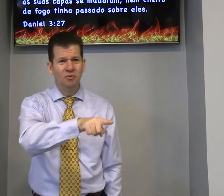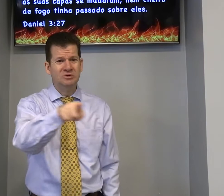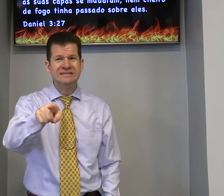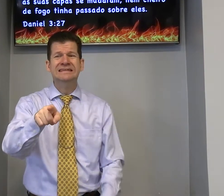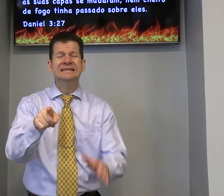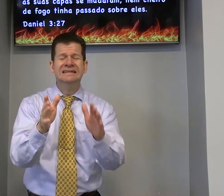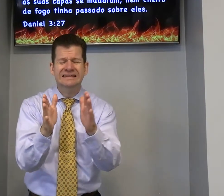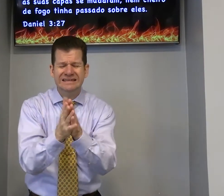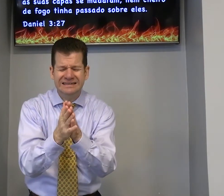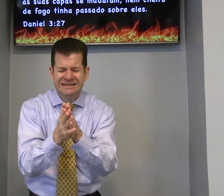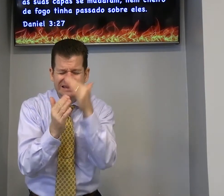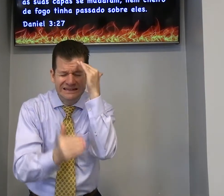mas